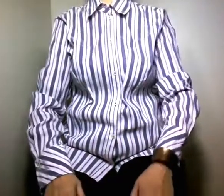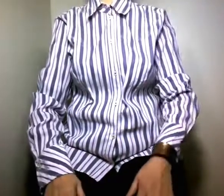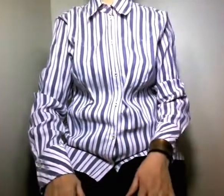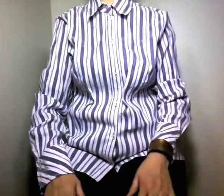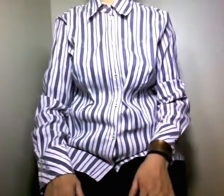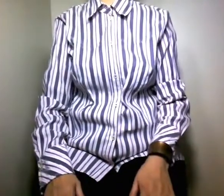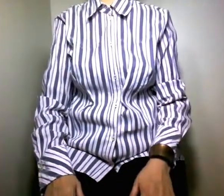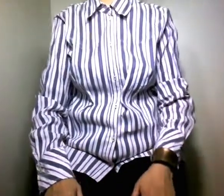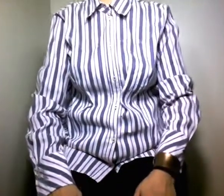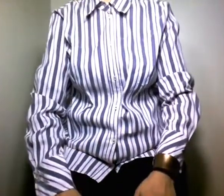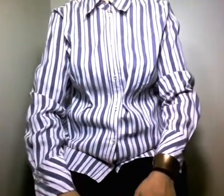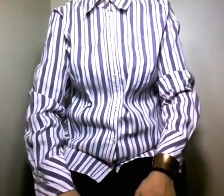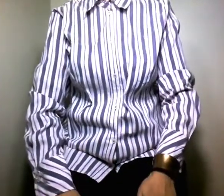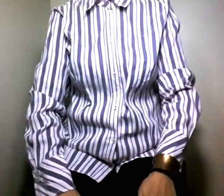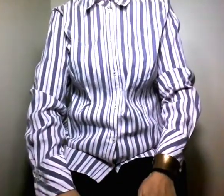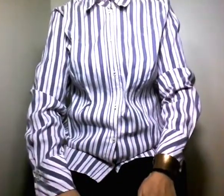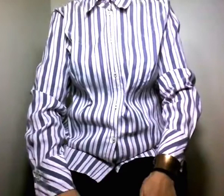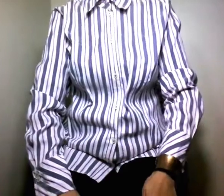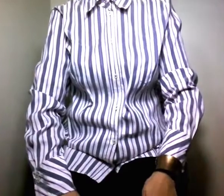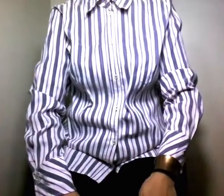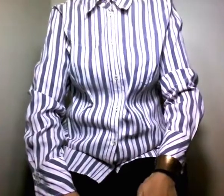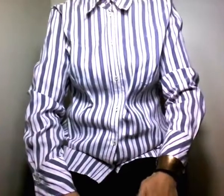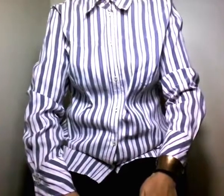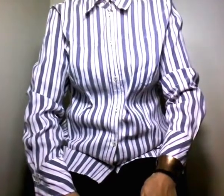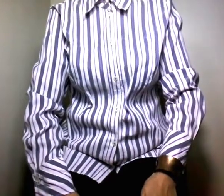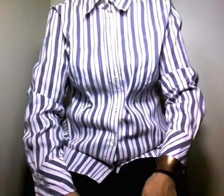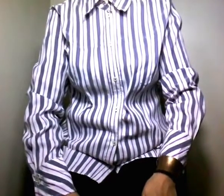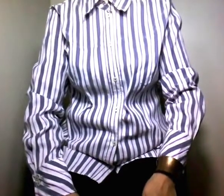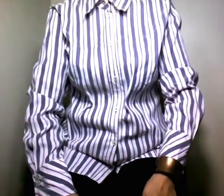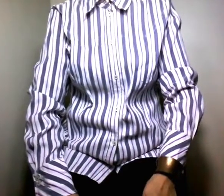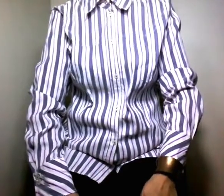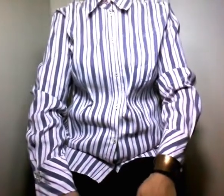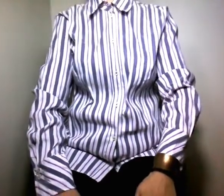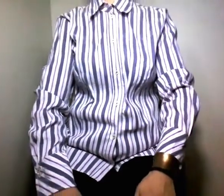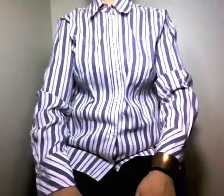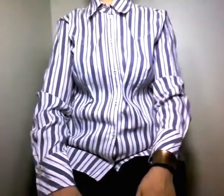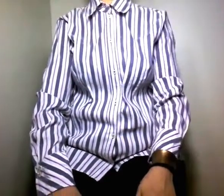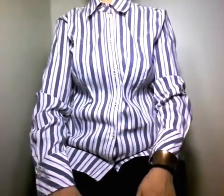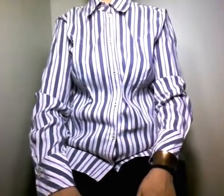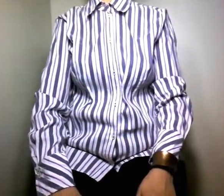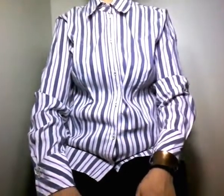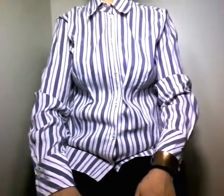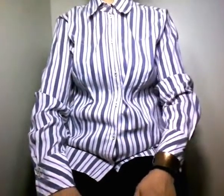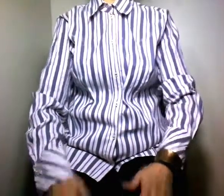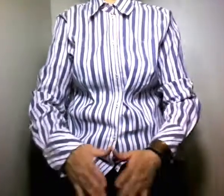حلقة جديدة من حلقاتي ماذا لو في البداية